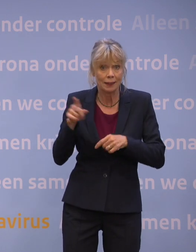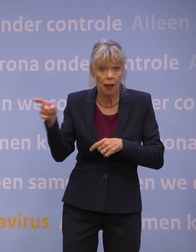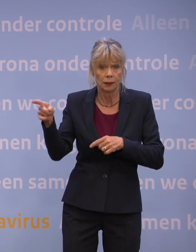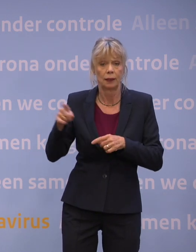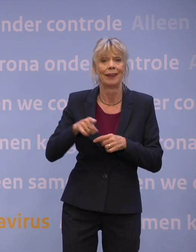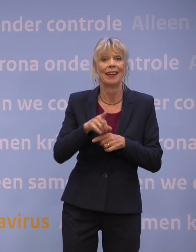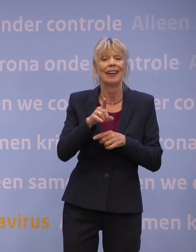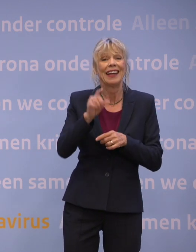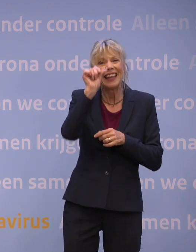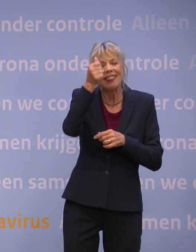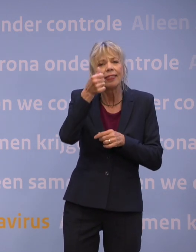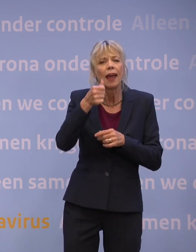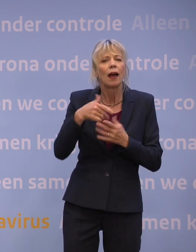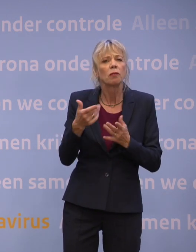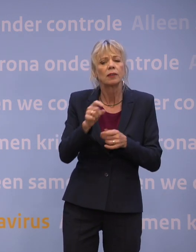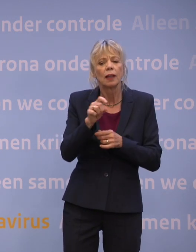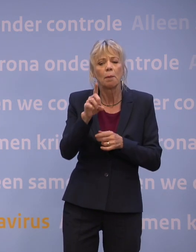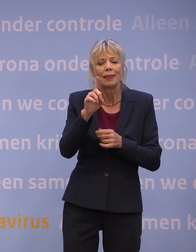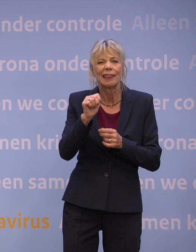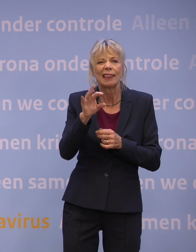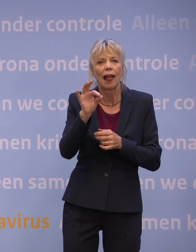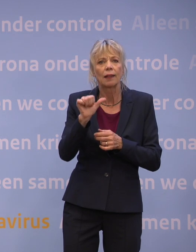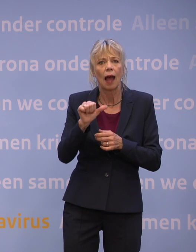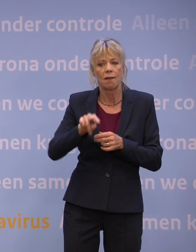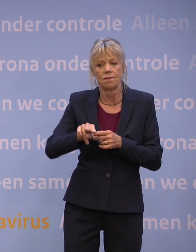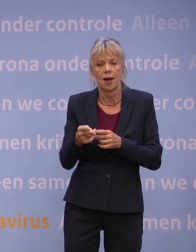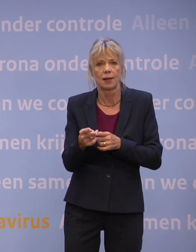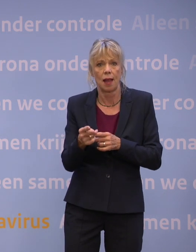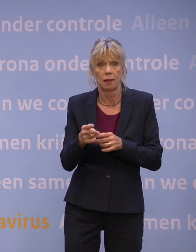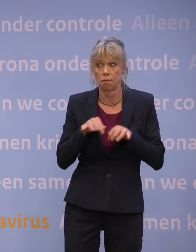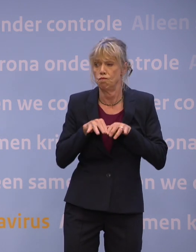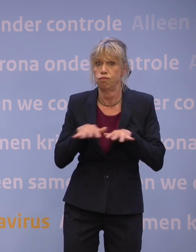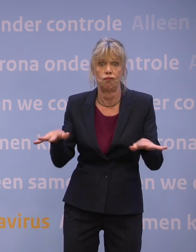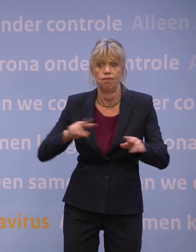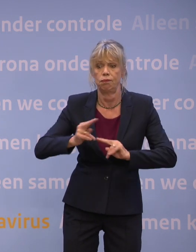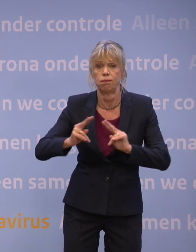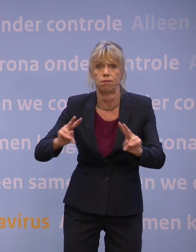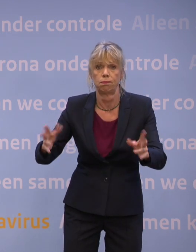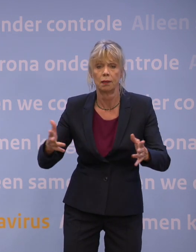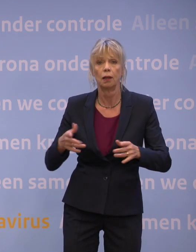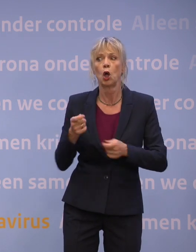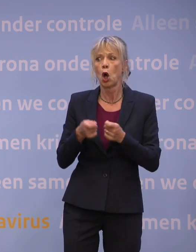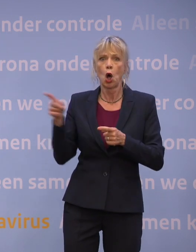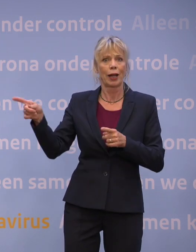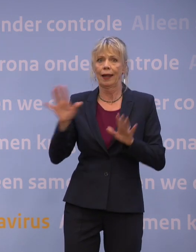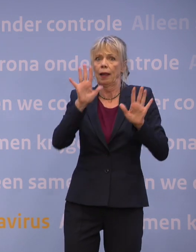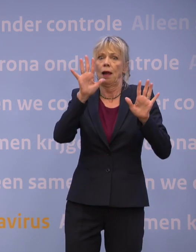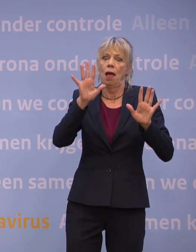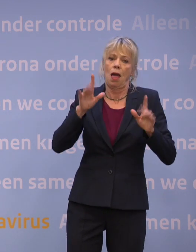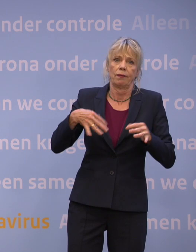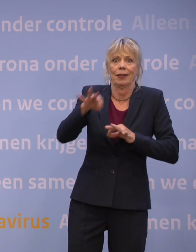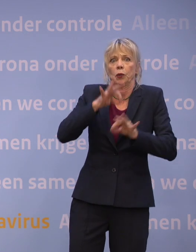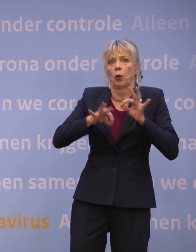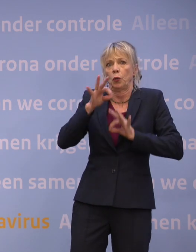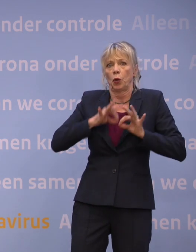-variant zo snel om zich heen heeft gegrepen, dat de regering toch weer op de rem moest trappen. En kijk naar de zomer van